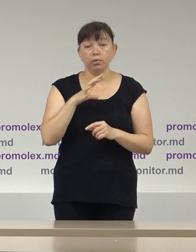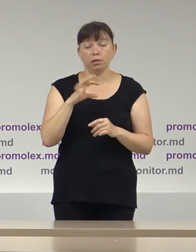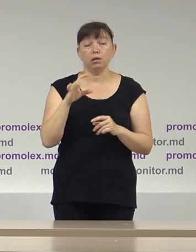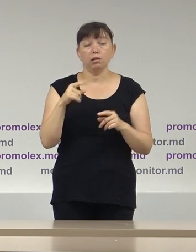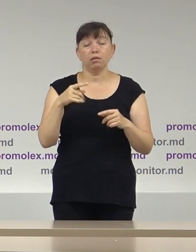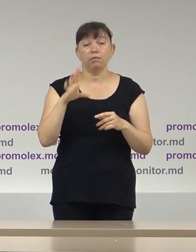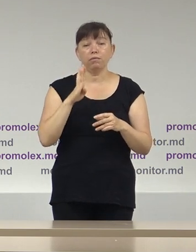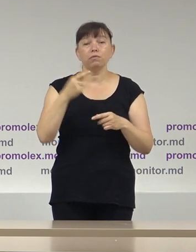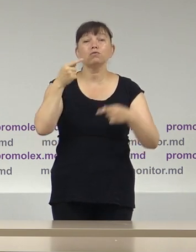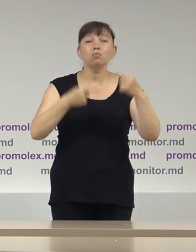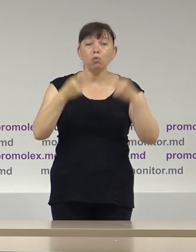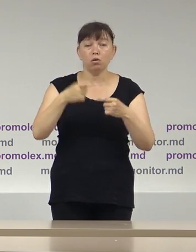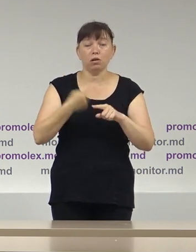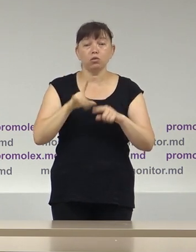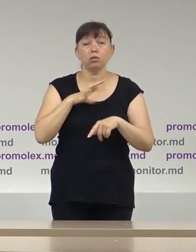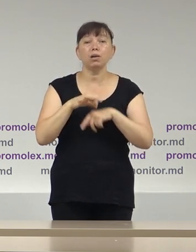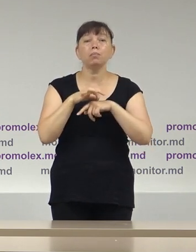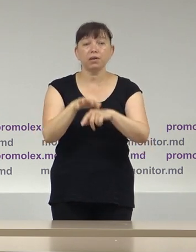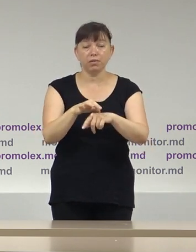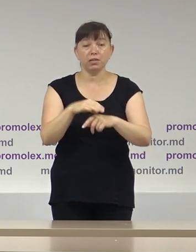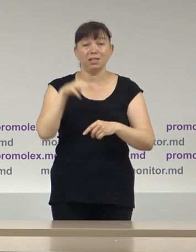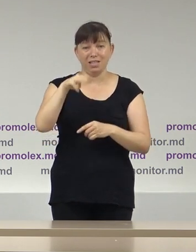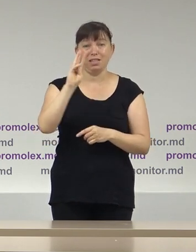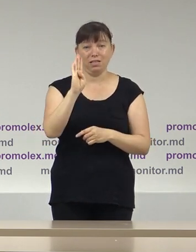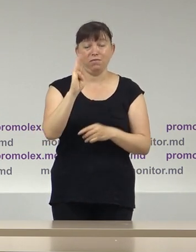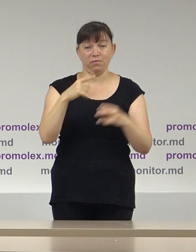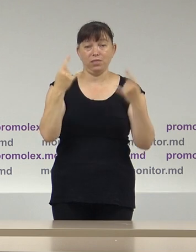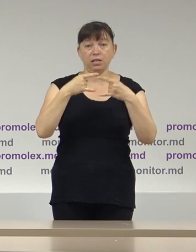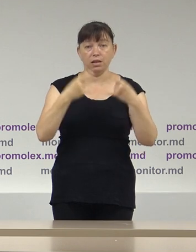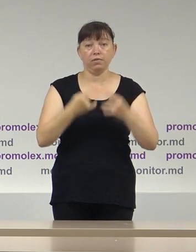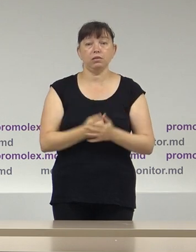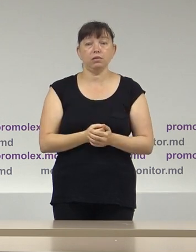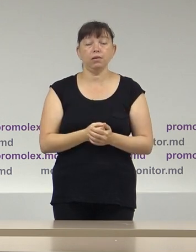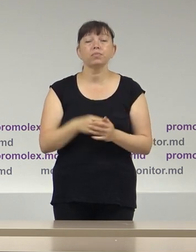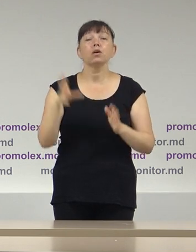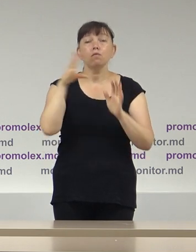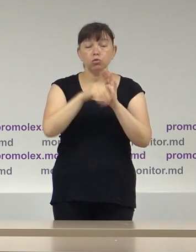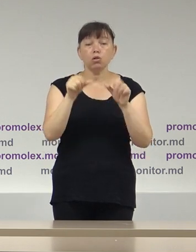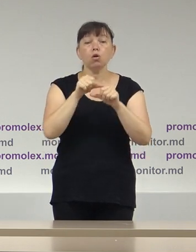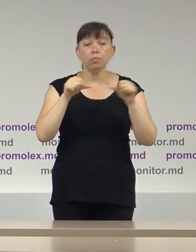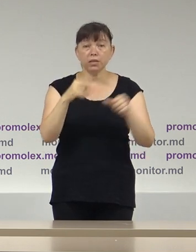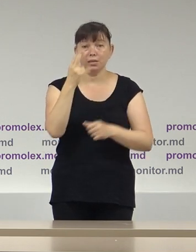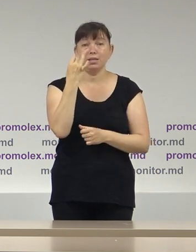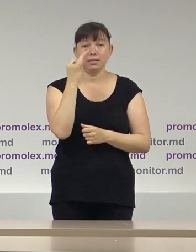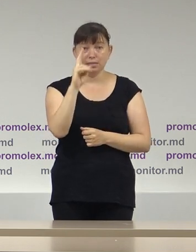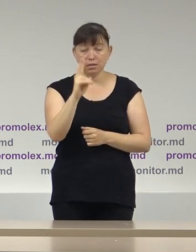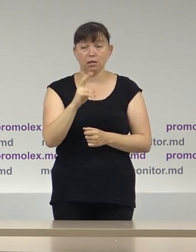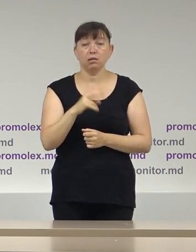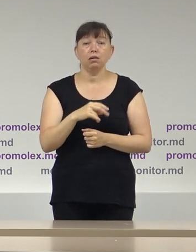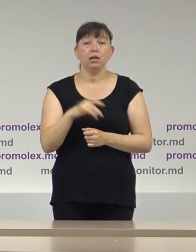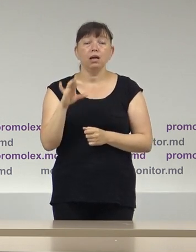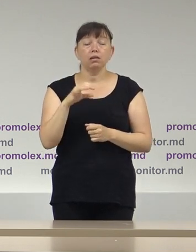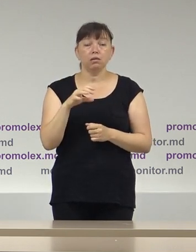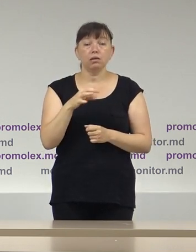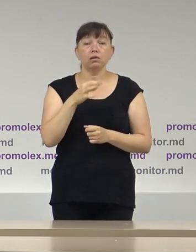cadrul dezbatirilor organizate la TV, inclusiv Comisia Electorală Centrală, a